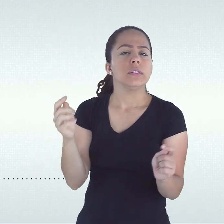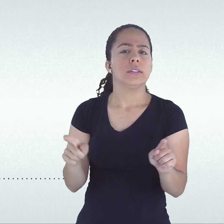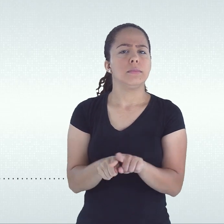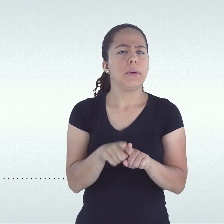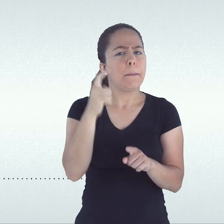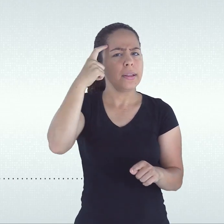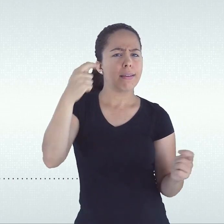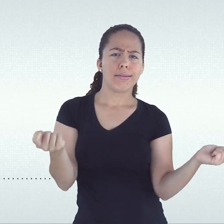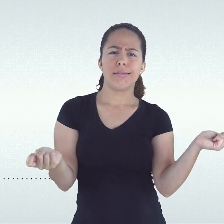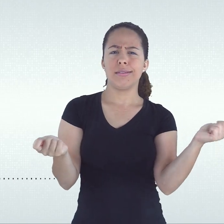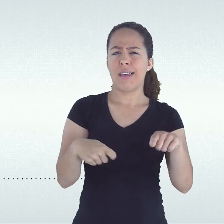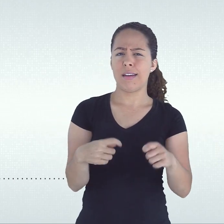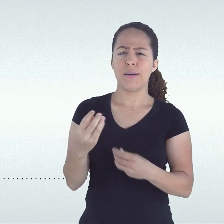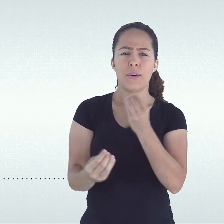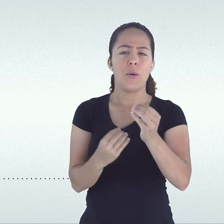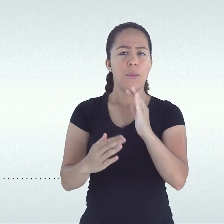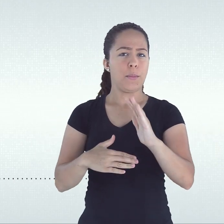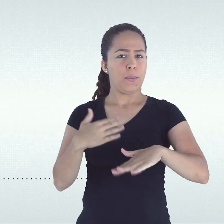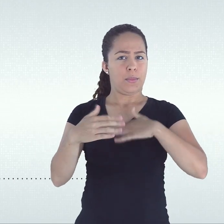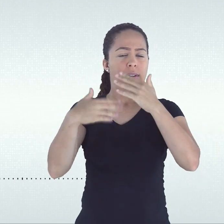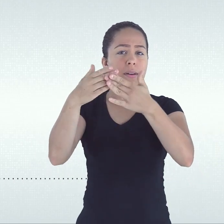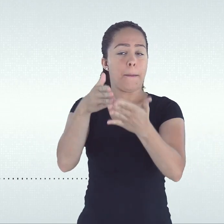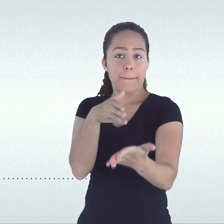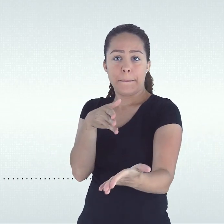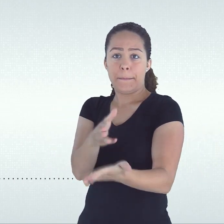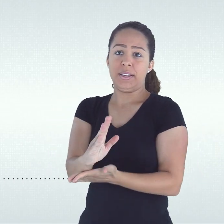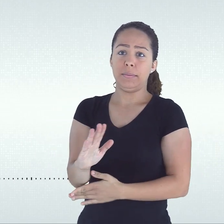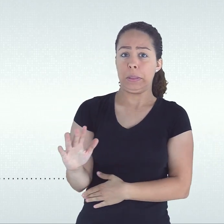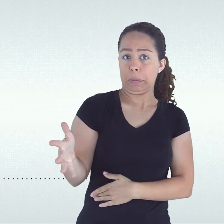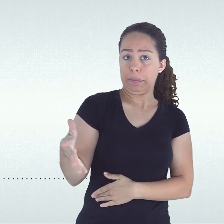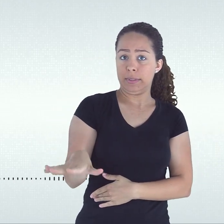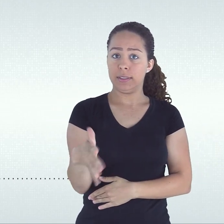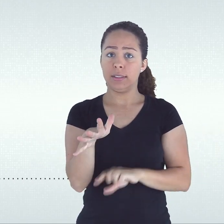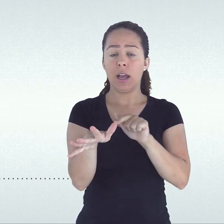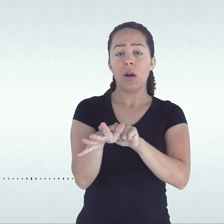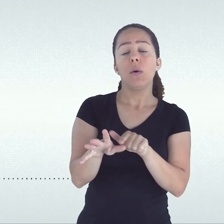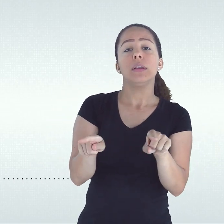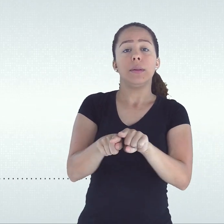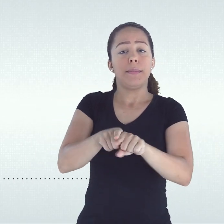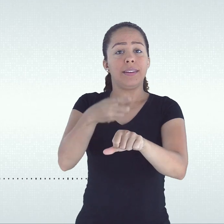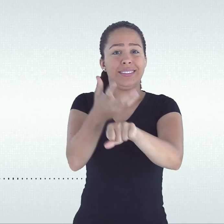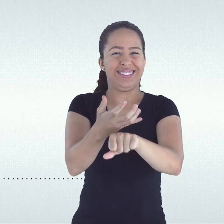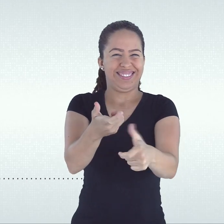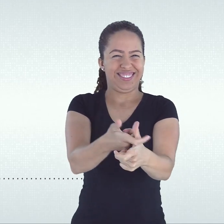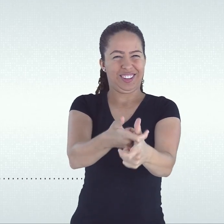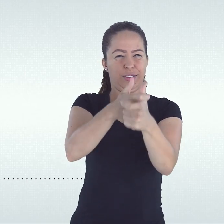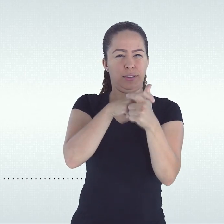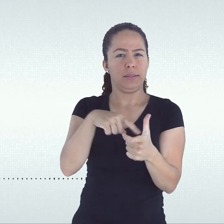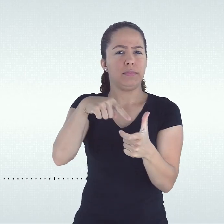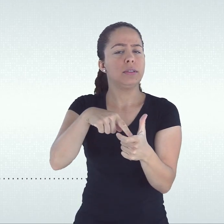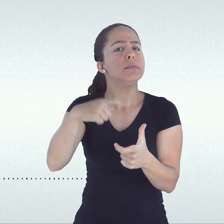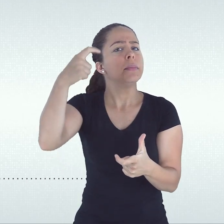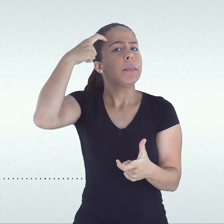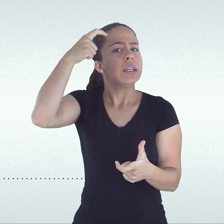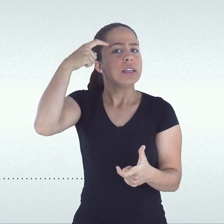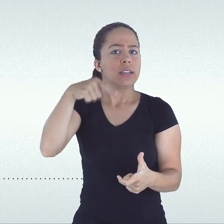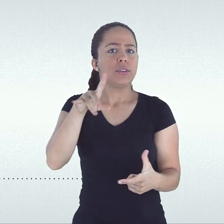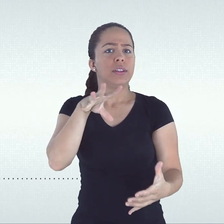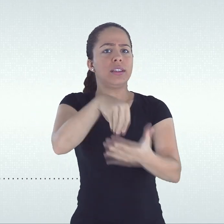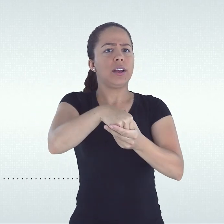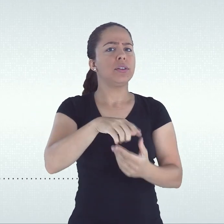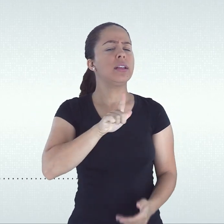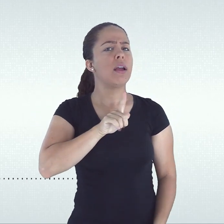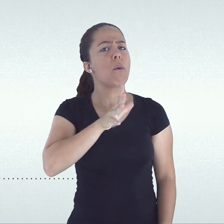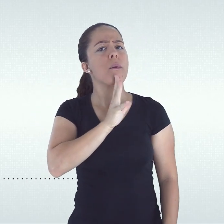entendendo que esses conhecimentos potencializam qualitativamente as nossas práticas pedagógicas